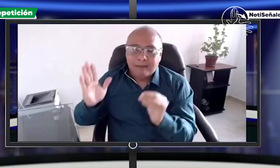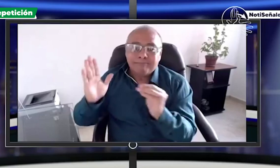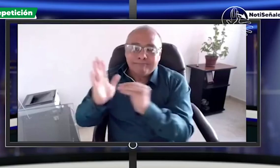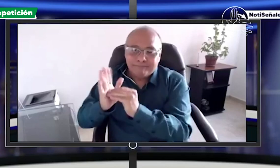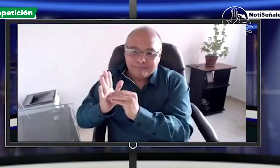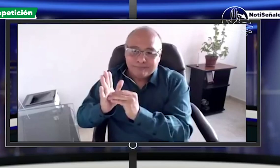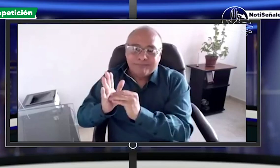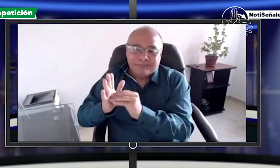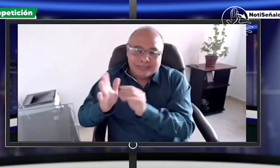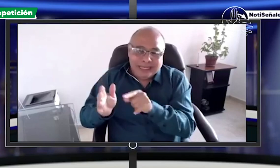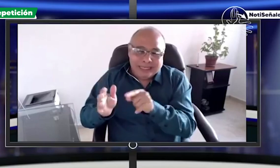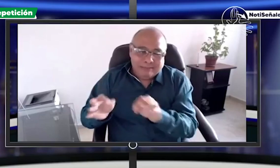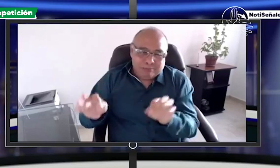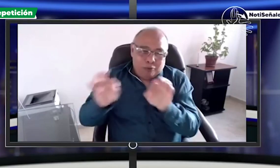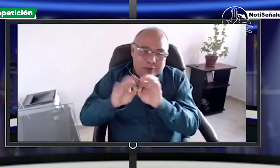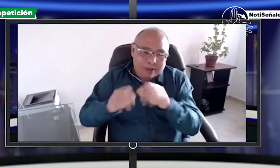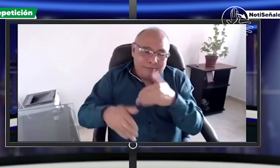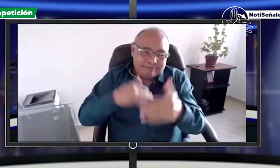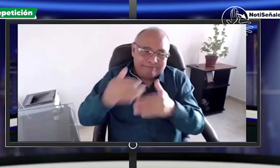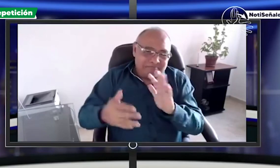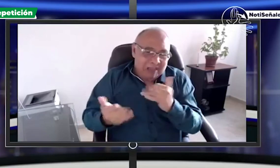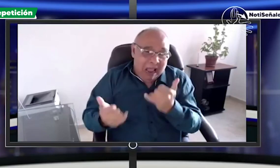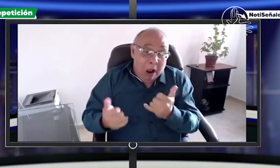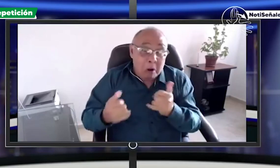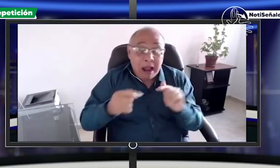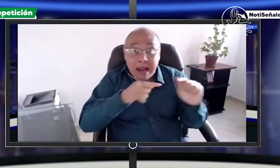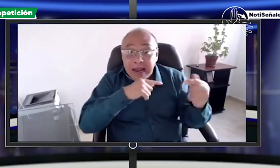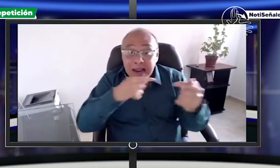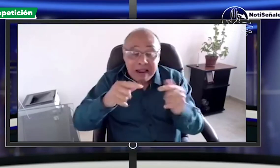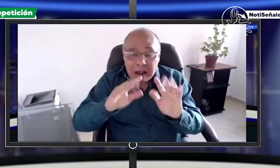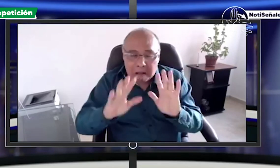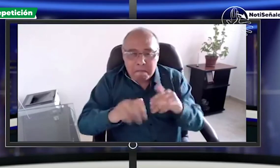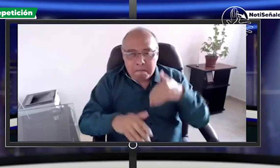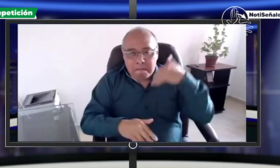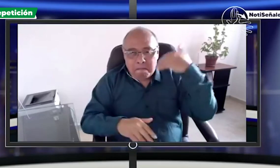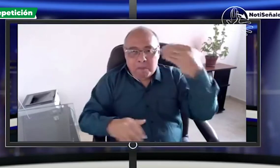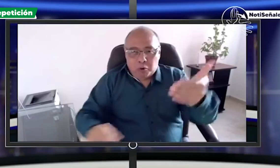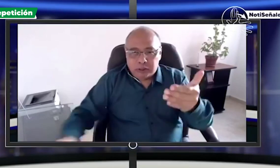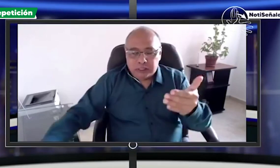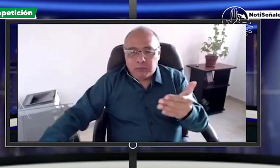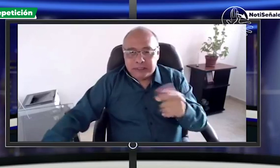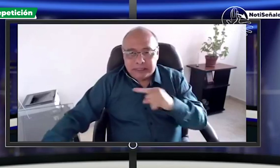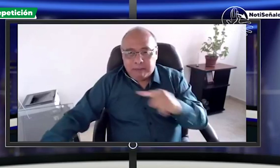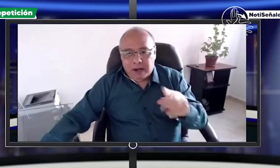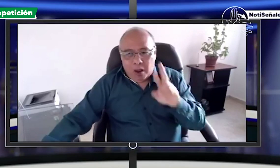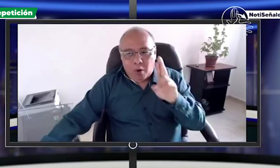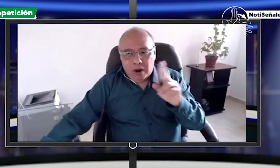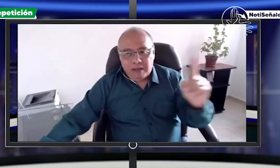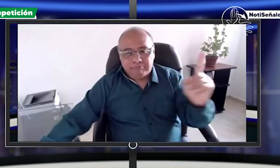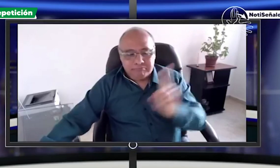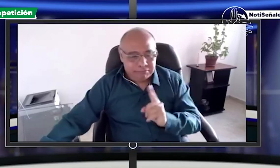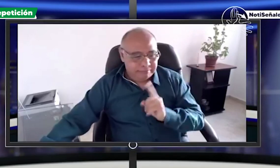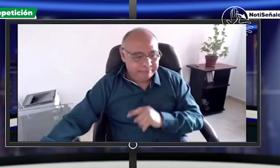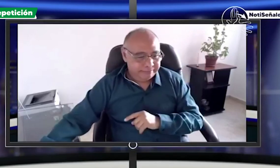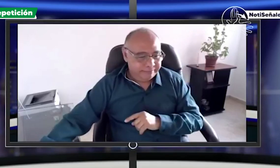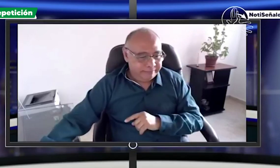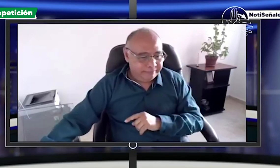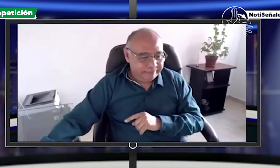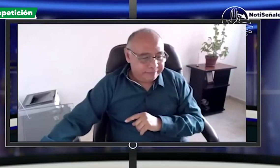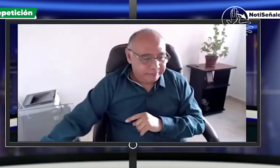mejore recordemos que el servicio de interpretación también está gobernado guiado por un código de ética así que esperamos